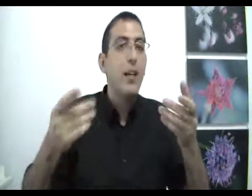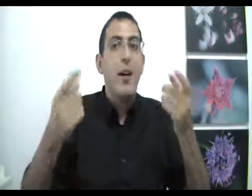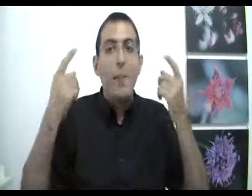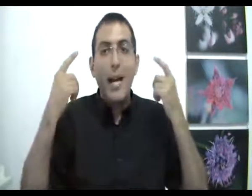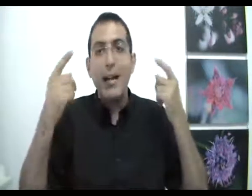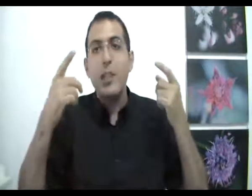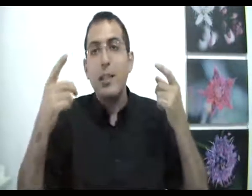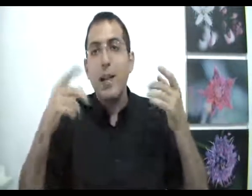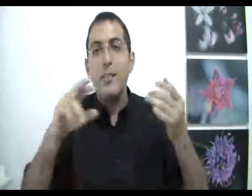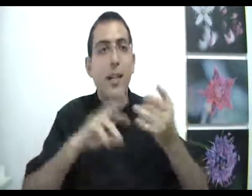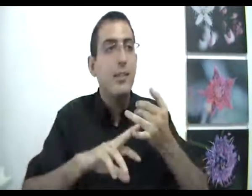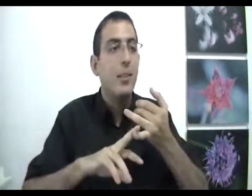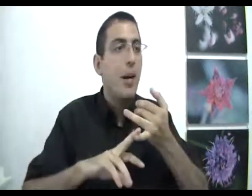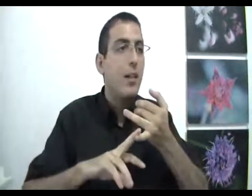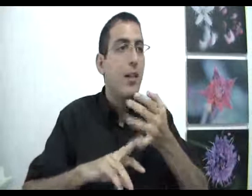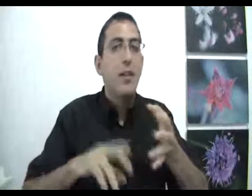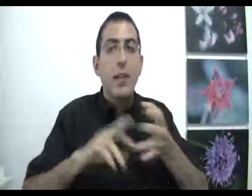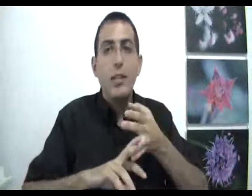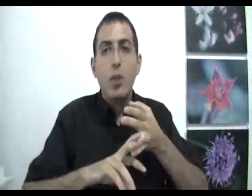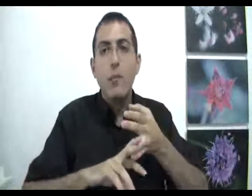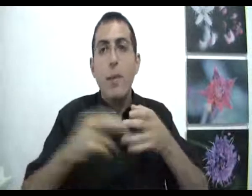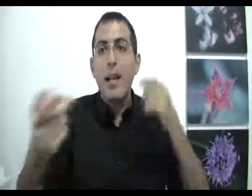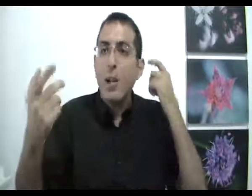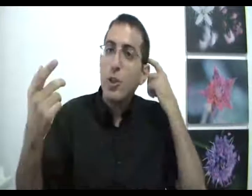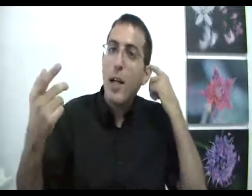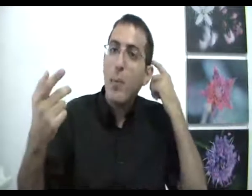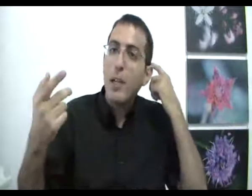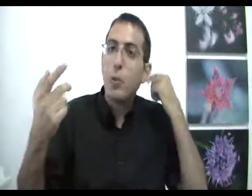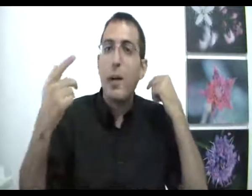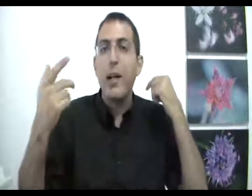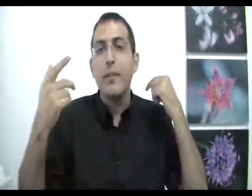מאחר של הדבר הזה אין סיבה ואין רצון, נמלה, לא שייך לומר שהוא בחר